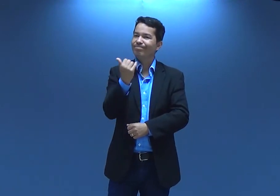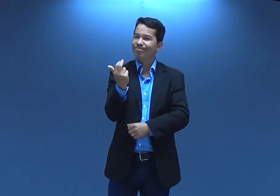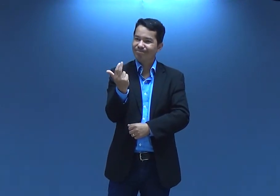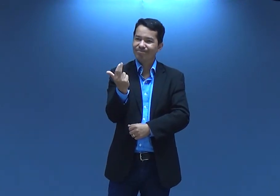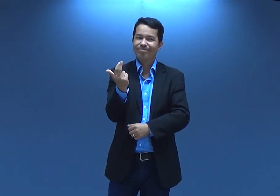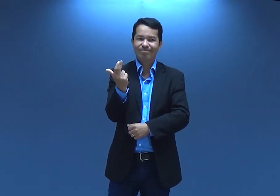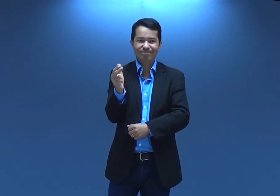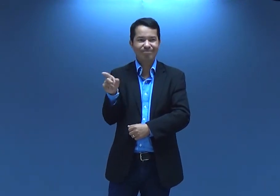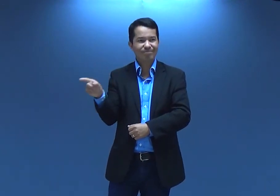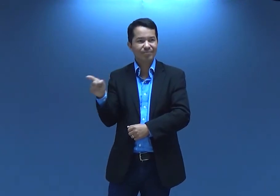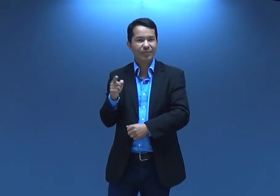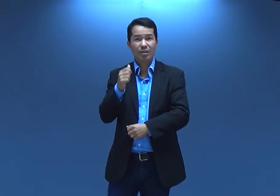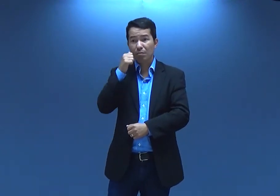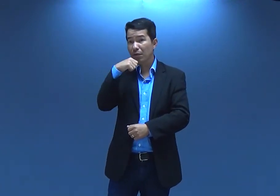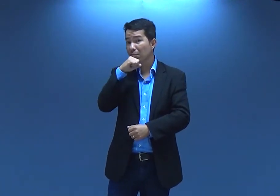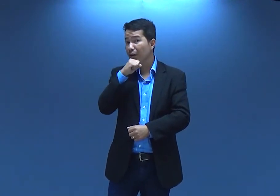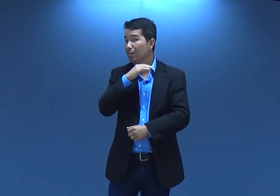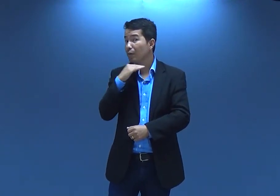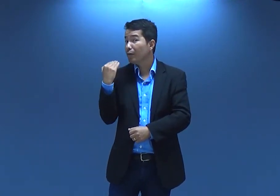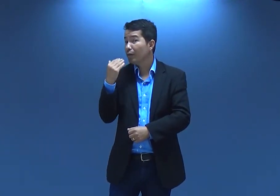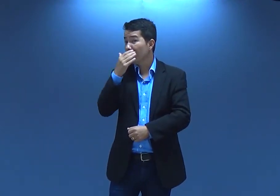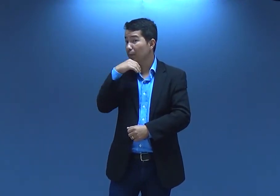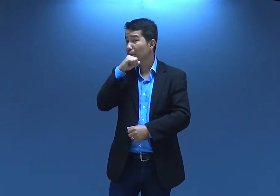Não. E nós, às vezes, também somos assim, né?